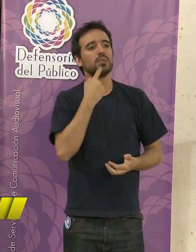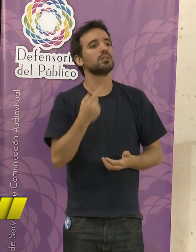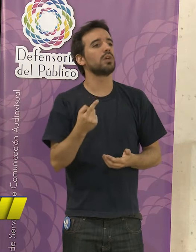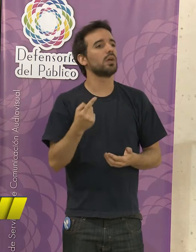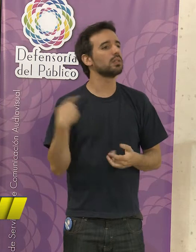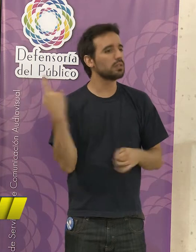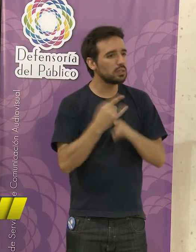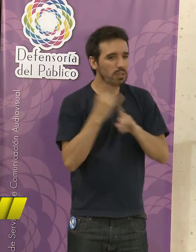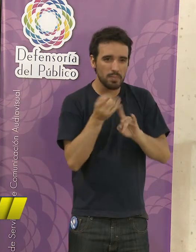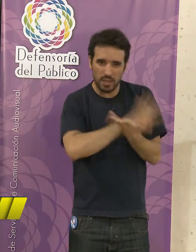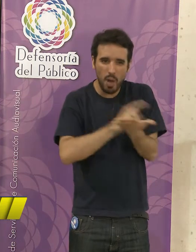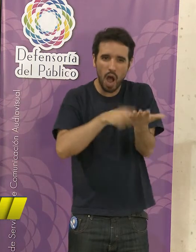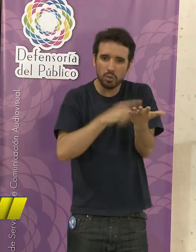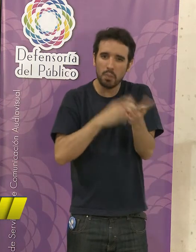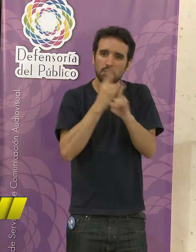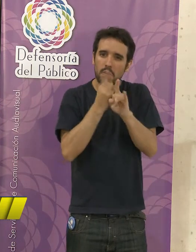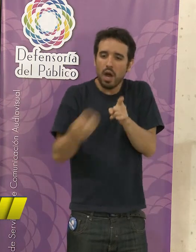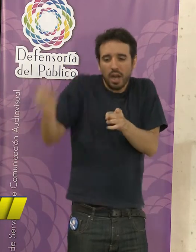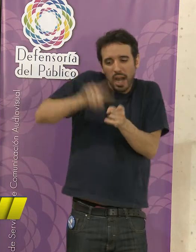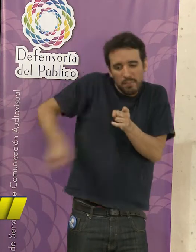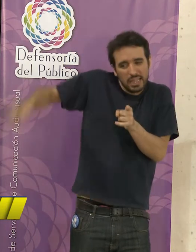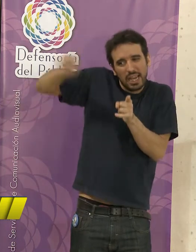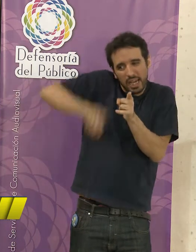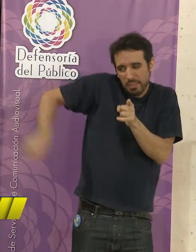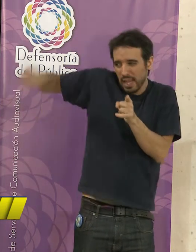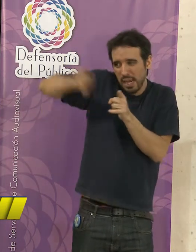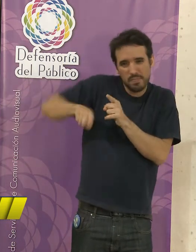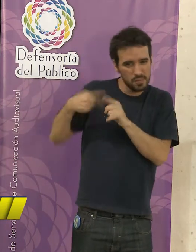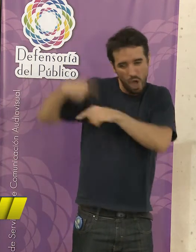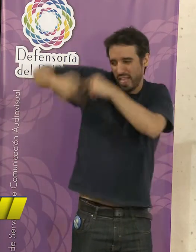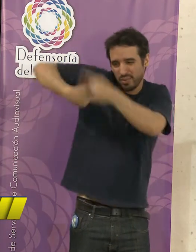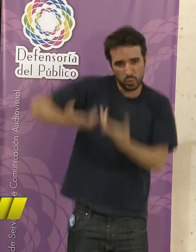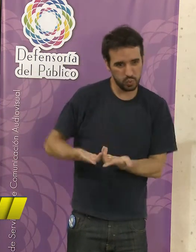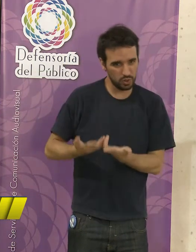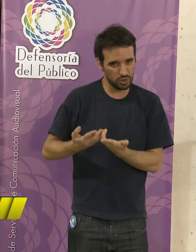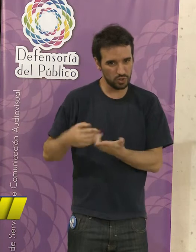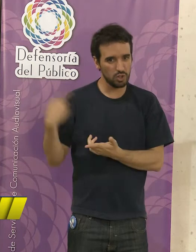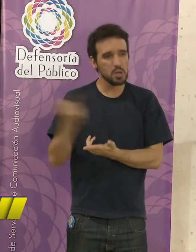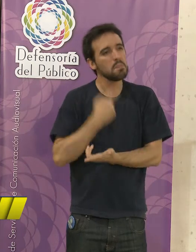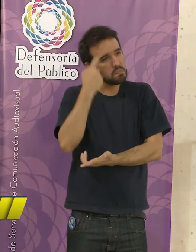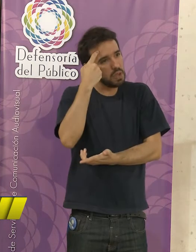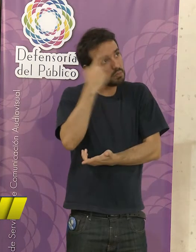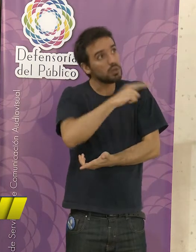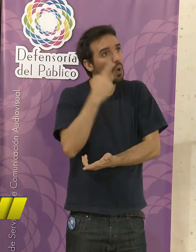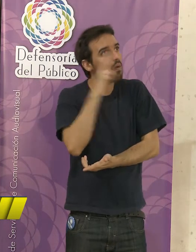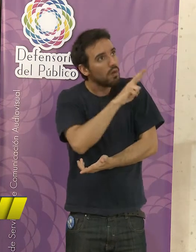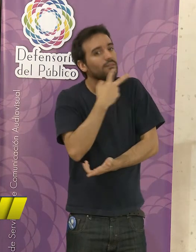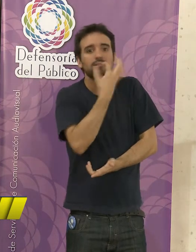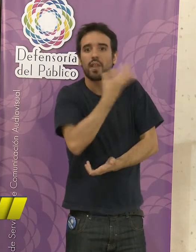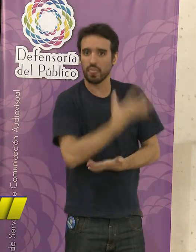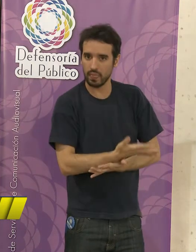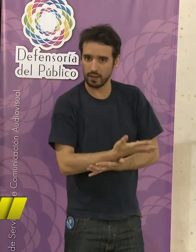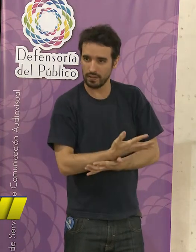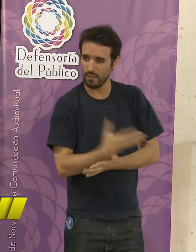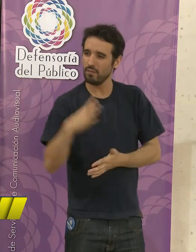una y otra vez. Hasta lo vemos tanto que hasta terminamos creyendo lo que vemos. Y no